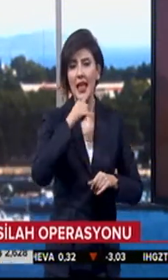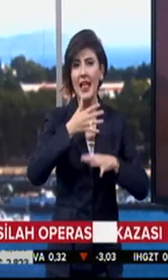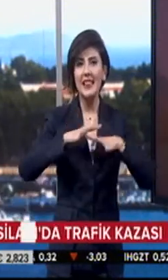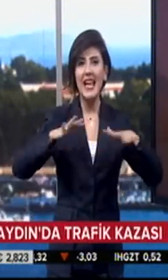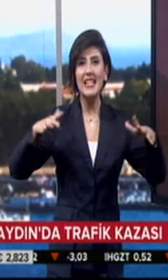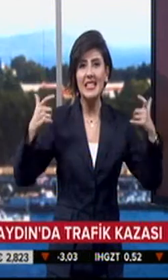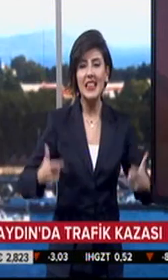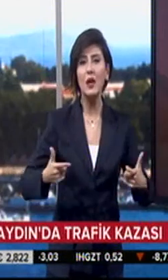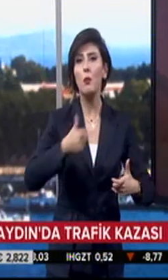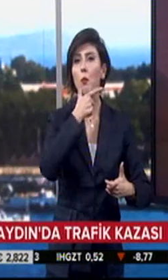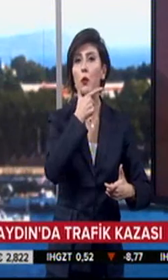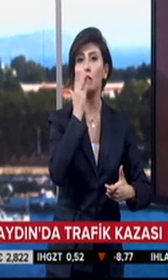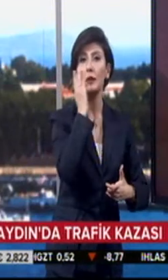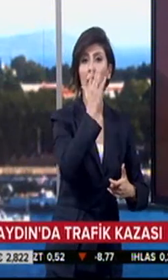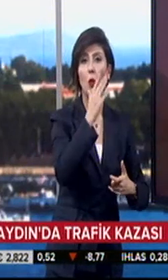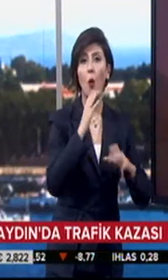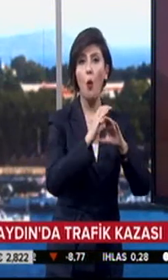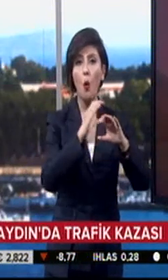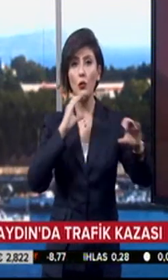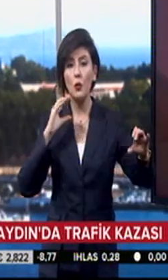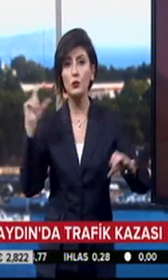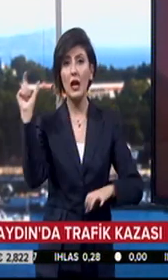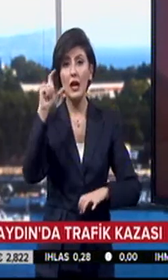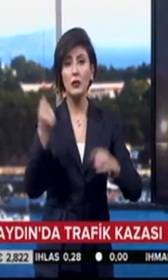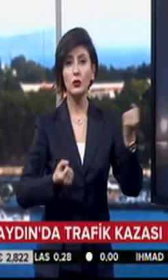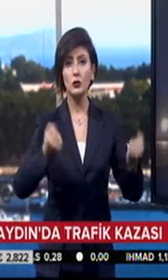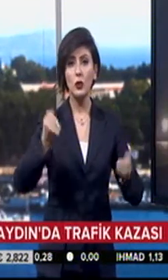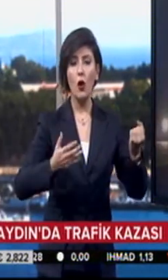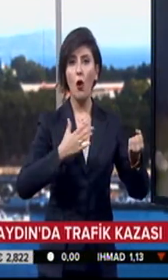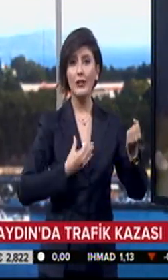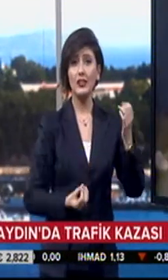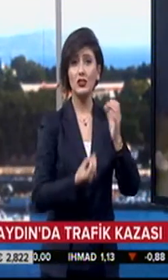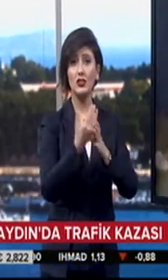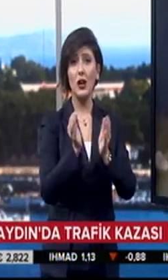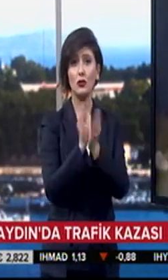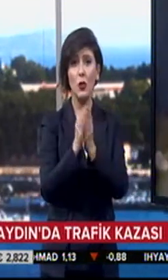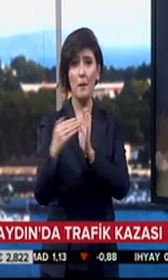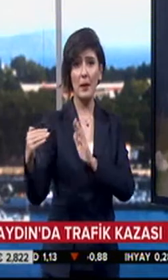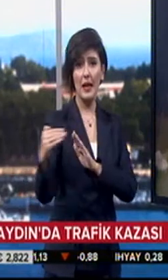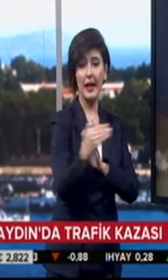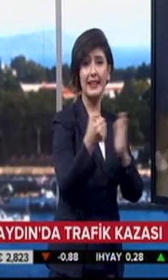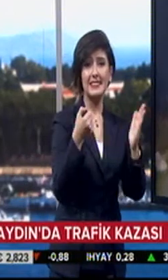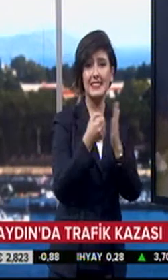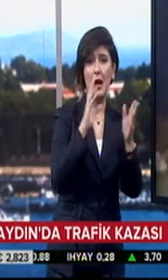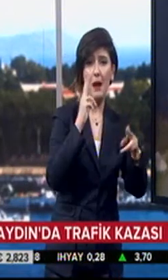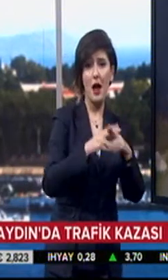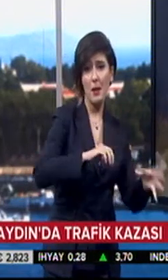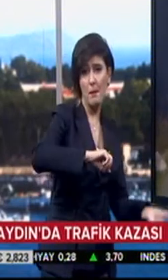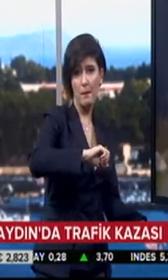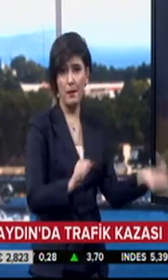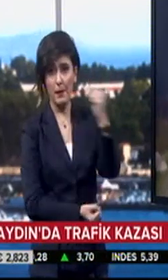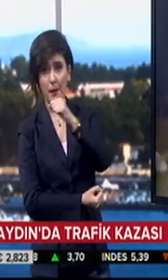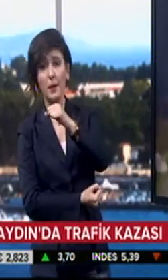Denizli'den Bodrum'a giden yolcu otobüsü Aydın'da sürücüsünün önüne çıkan köpeğe çarpmamak için ani